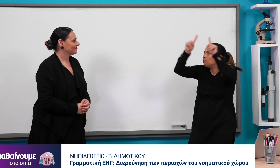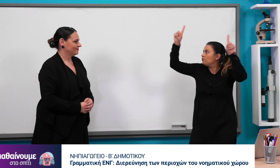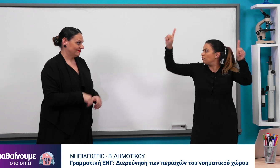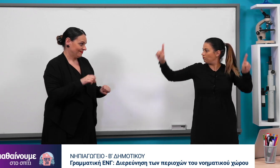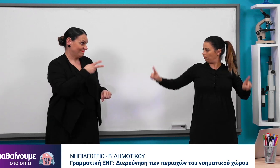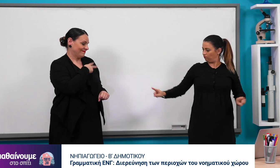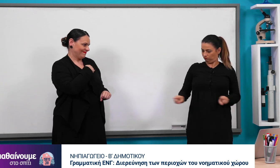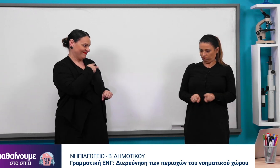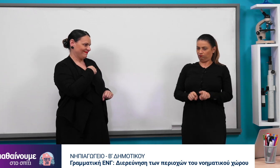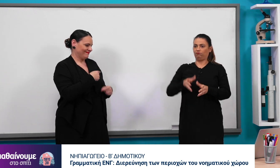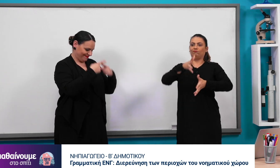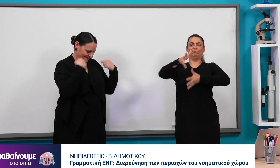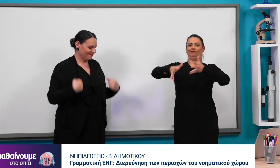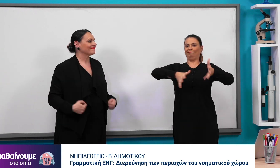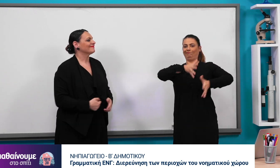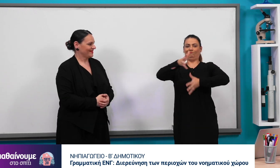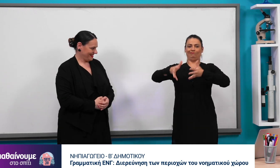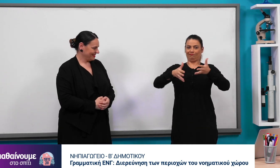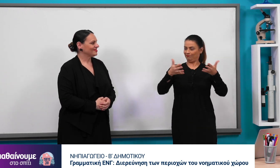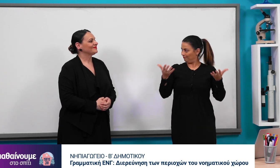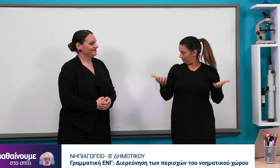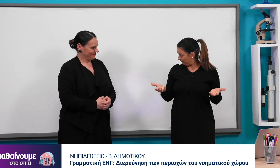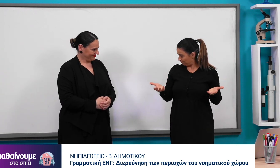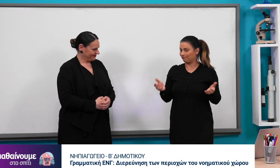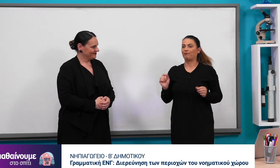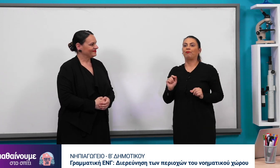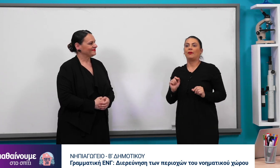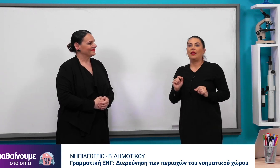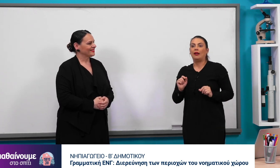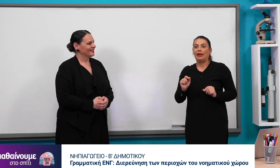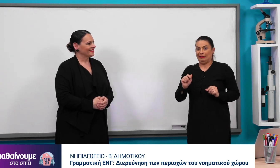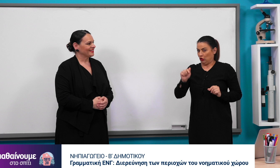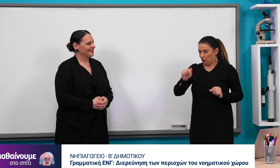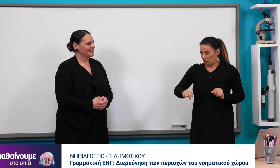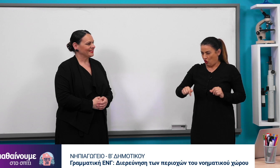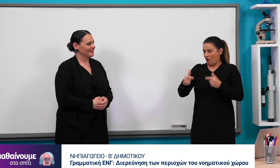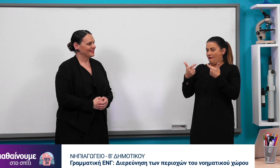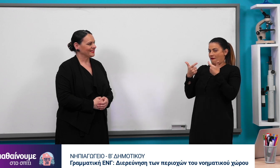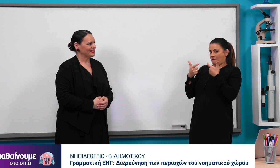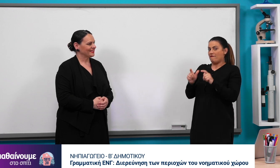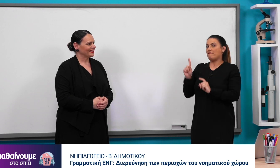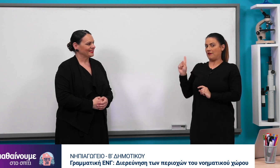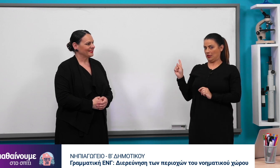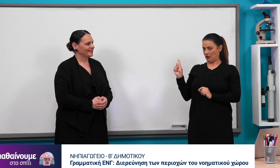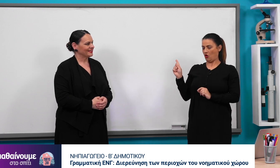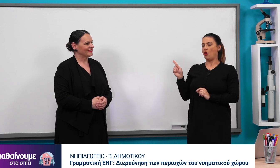πρέπει να υπάρχει ένα συγκεκριμένος νοηματικός χώρος που είναι οι θέσεις των νοημάτων. Τώρα όμως πρώτα θα